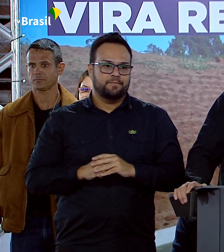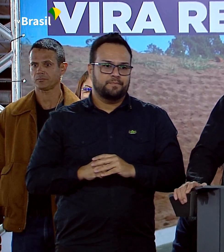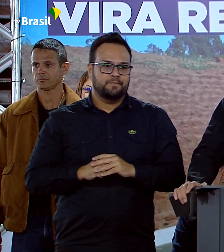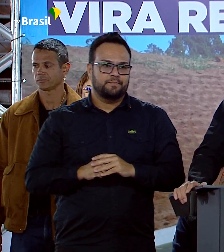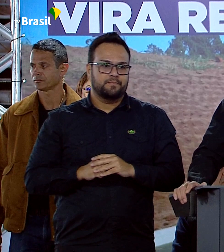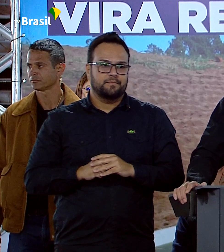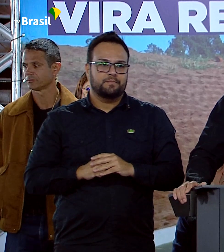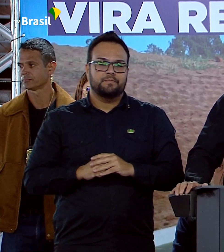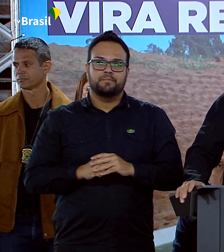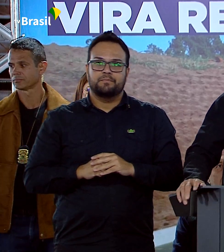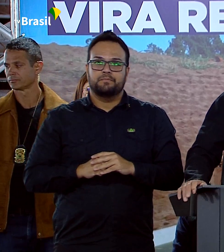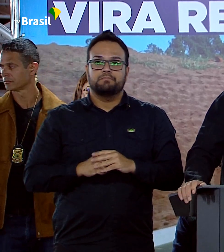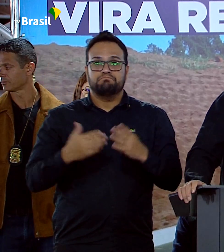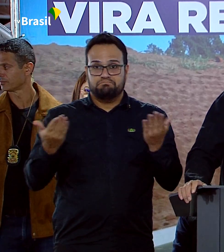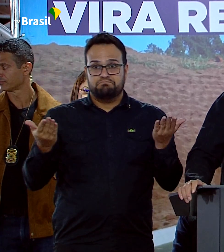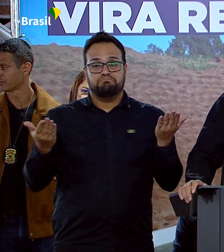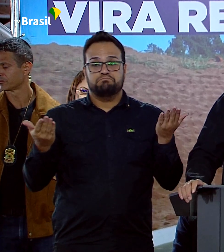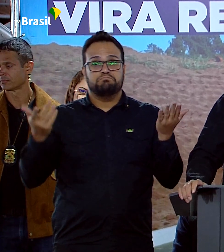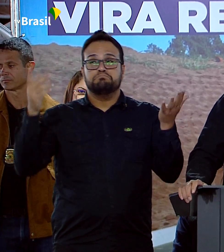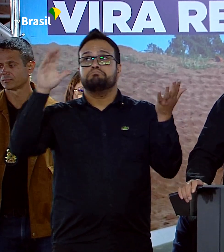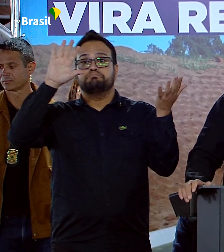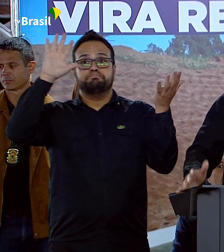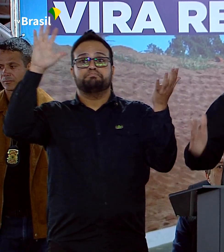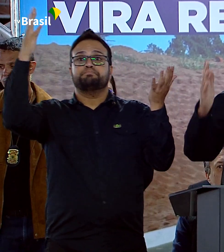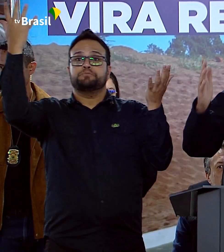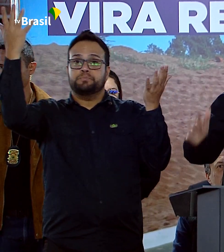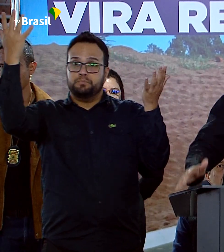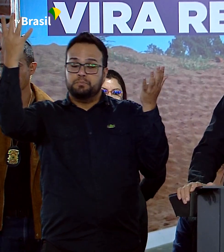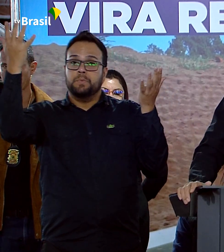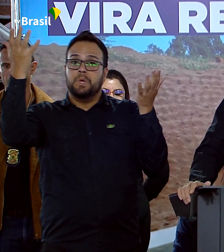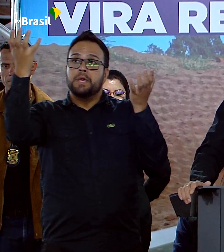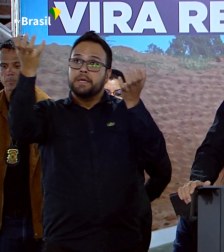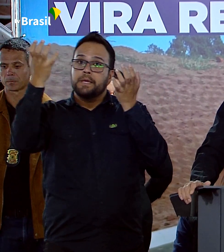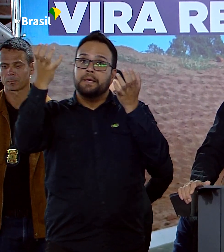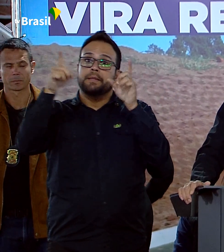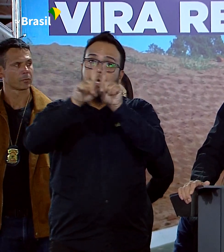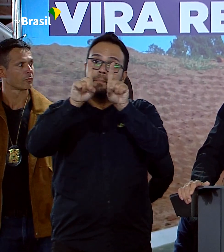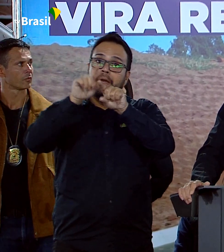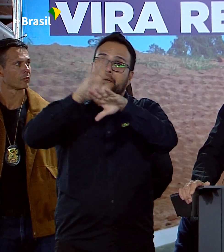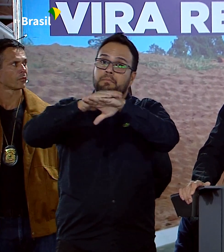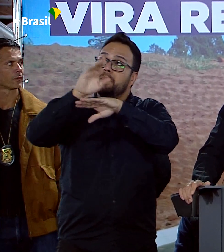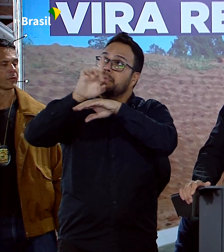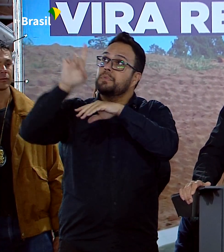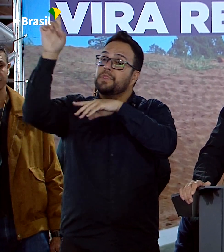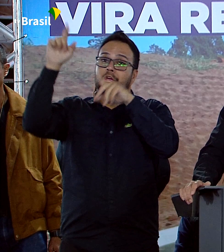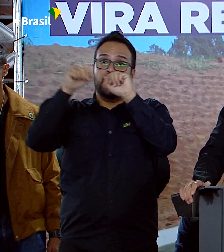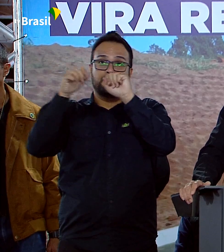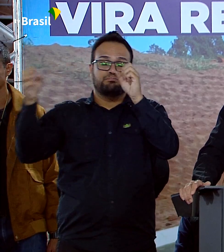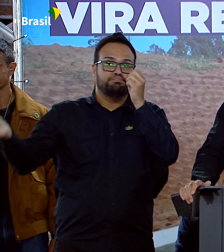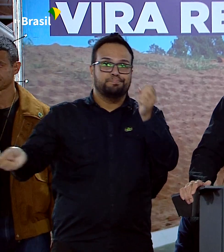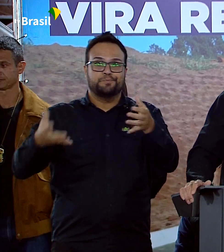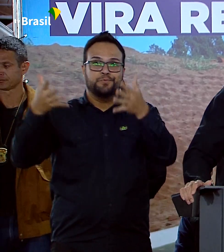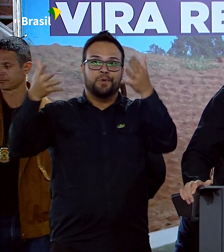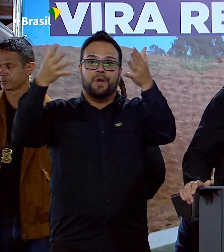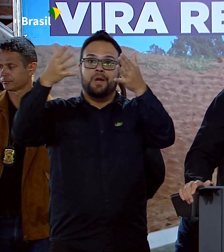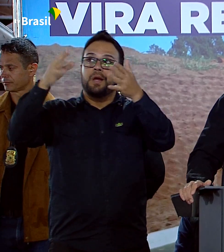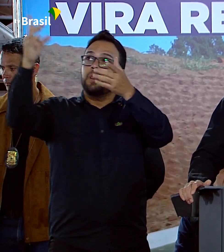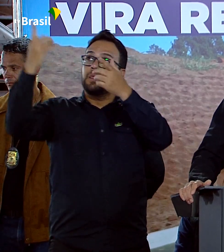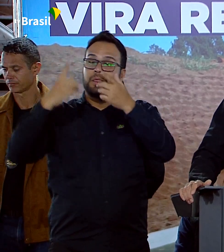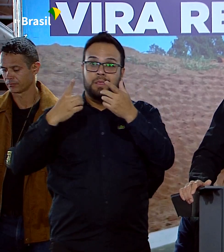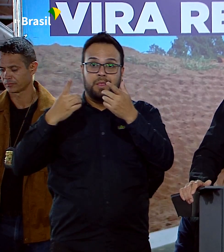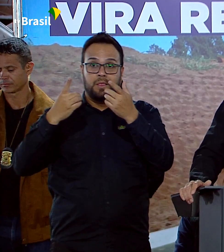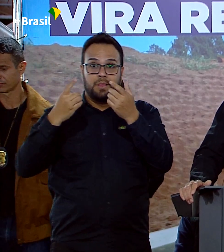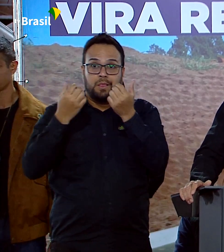Quis o destino, quis o nosso criador, que começássemos a entender